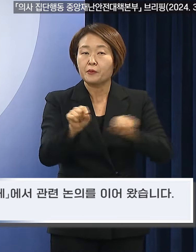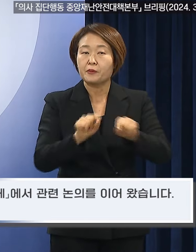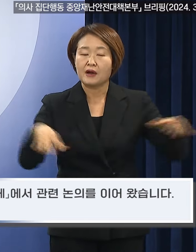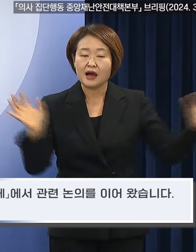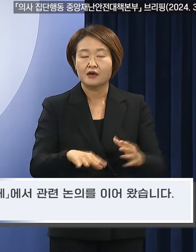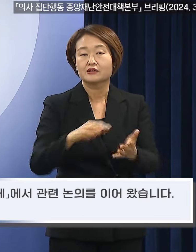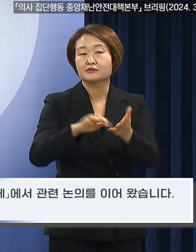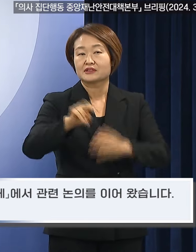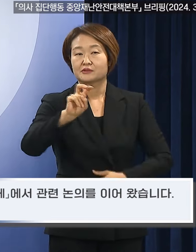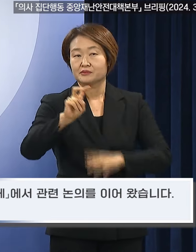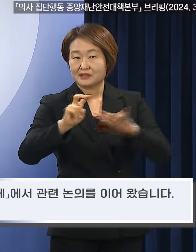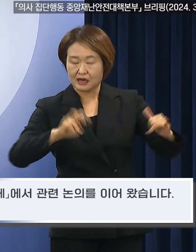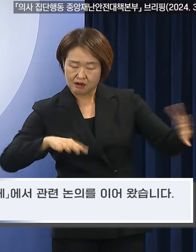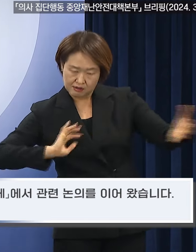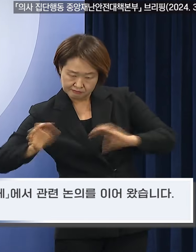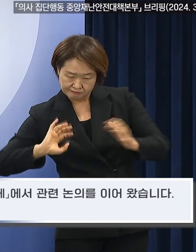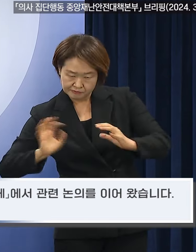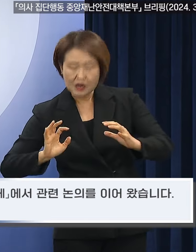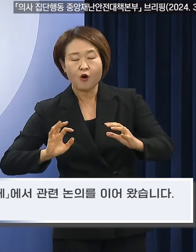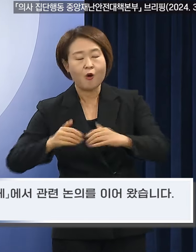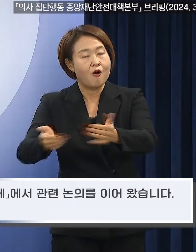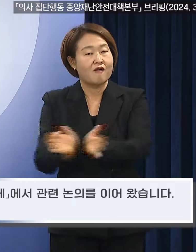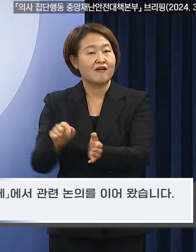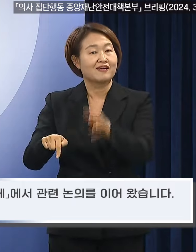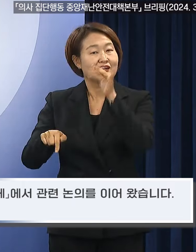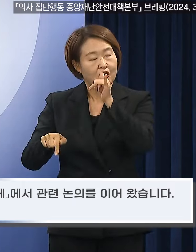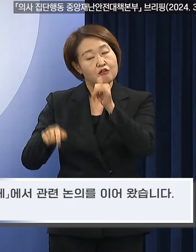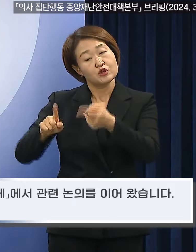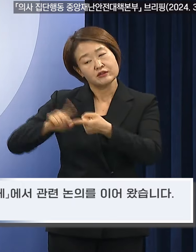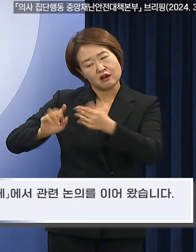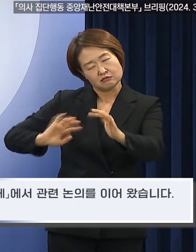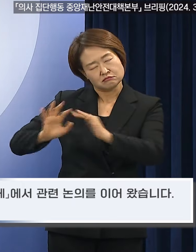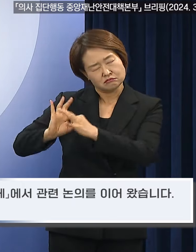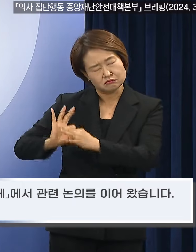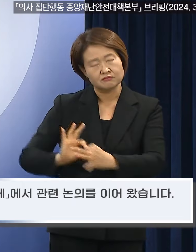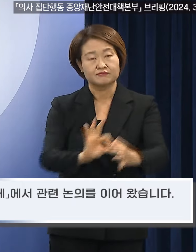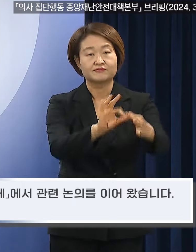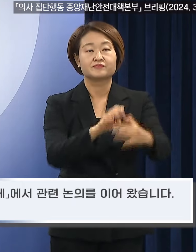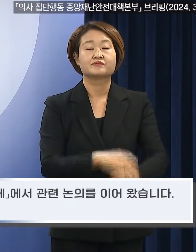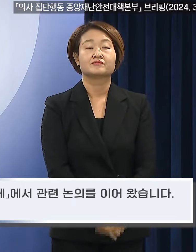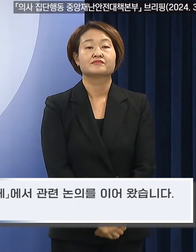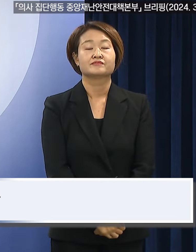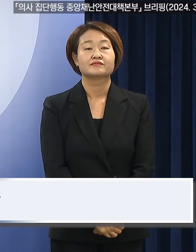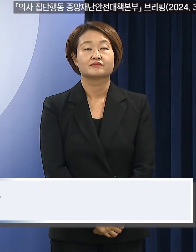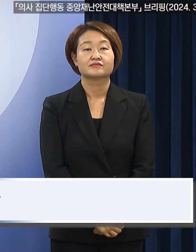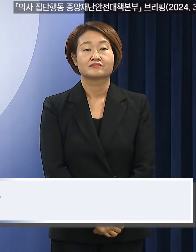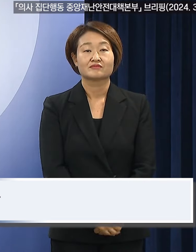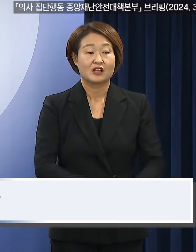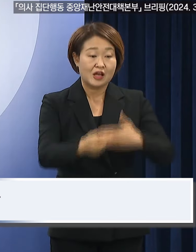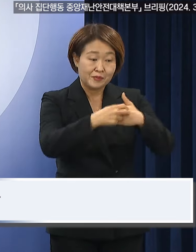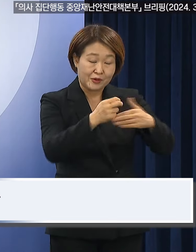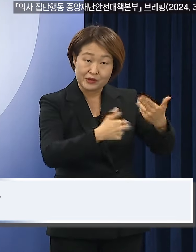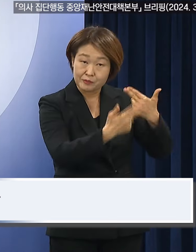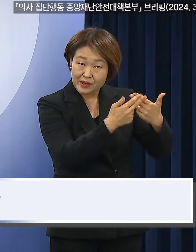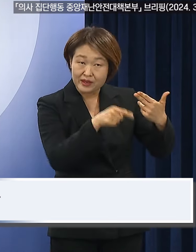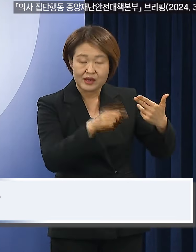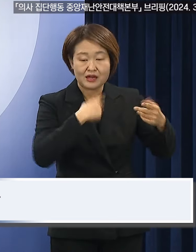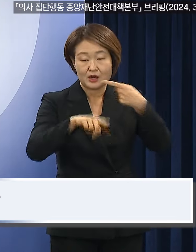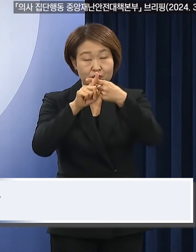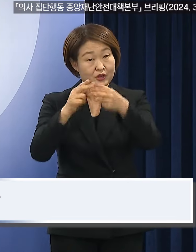진료지원인력개선협의체에서 관련 논의를 이어 왔습니다. 병원협회와